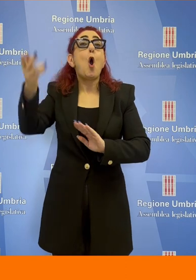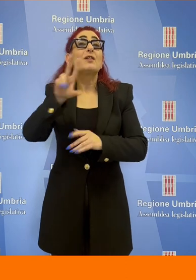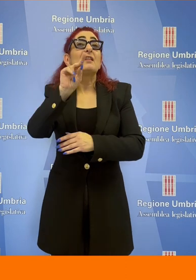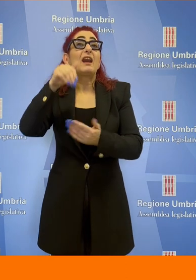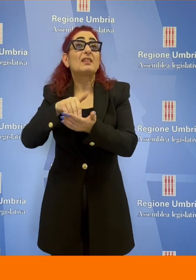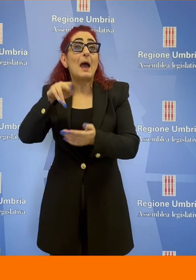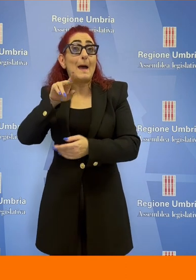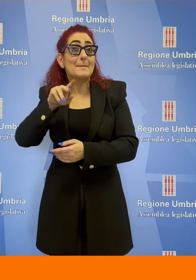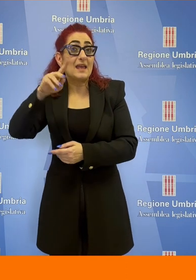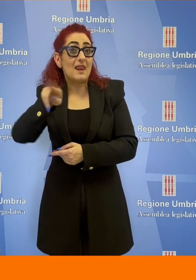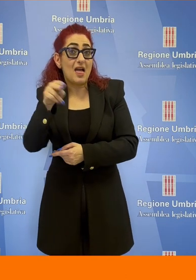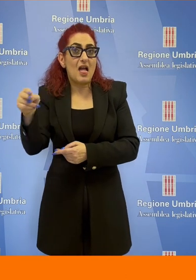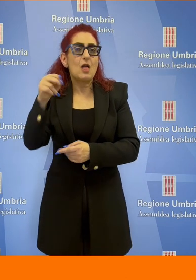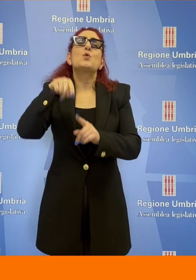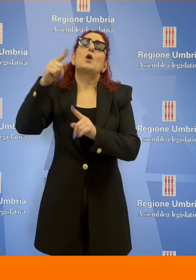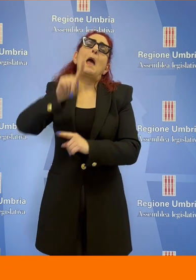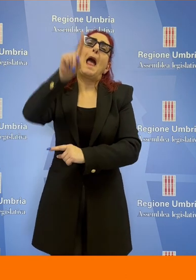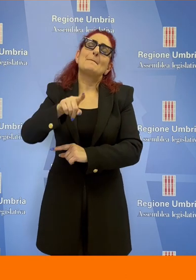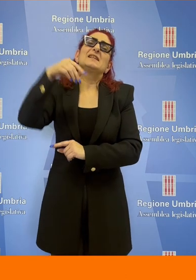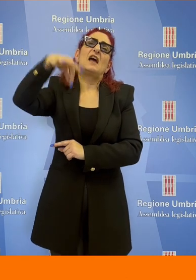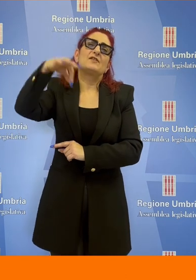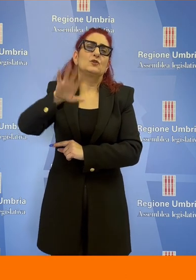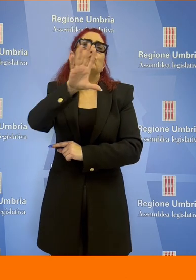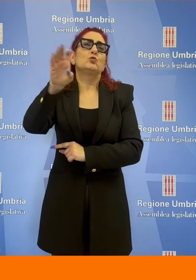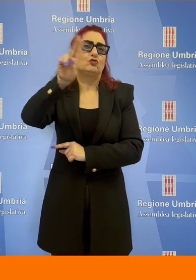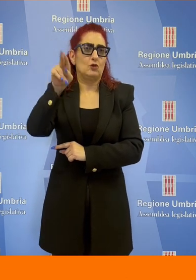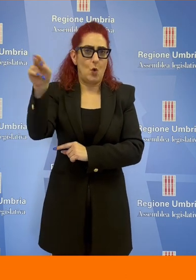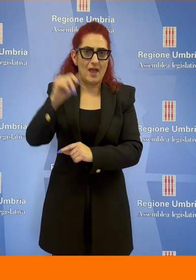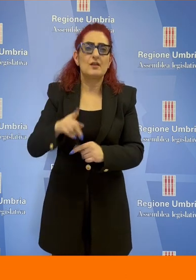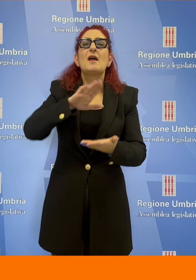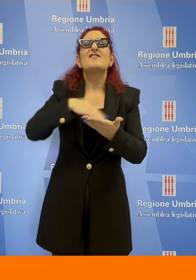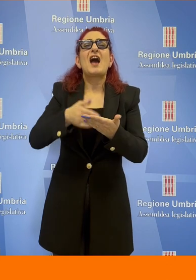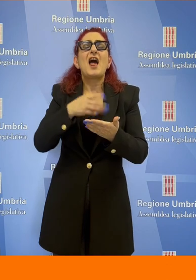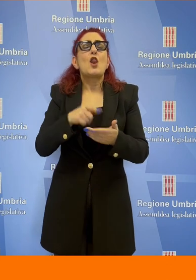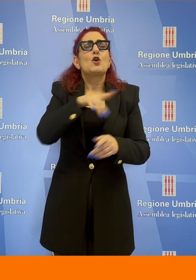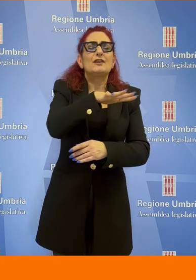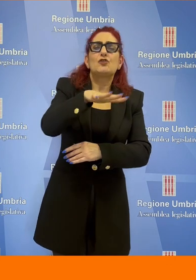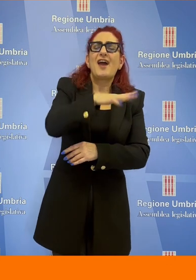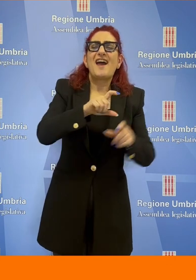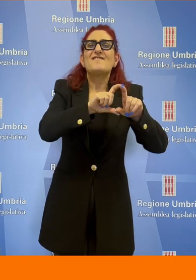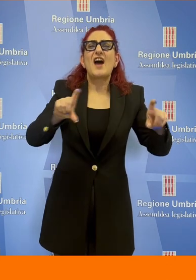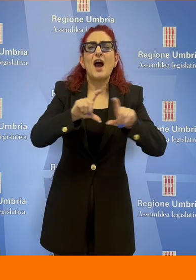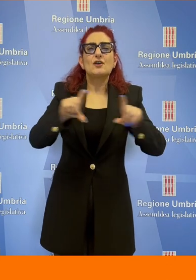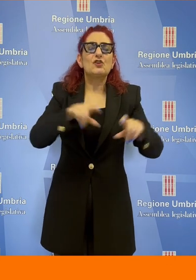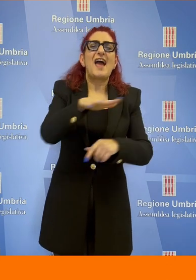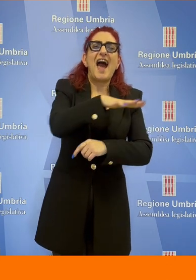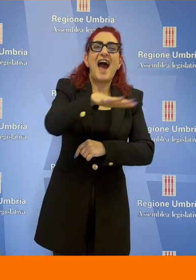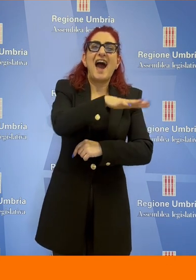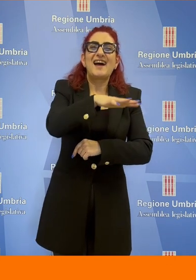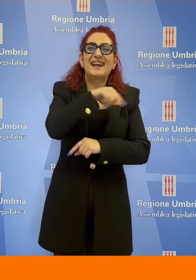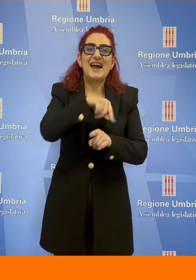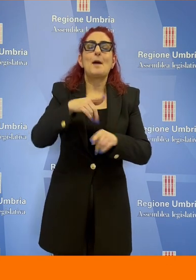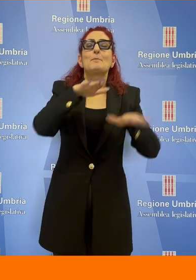previsto un canone di 500 euro al mese. Ci sono poi valori intermedi per le fasce comprese nelle tre aree area di